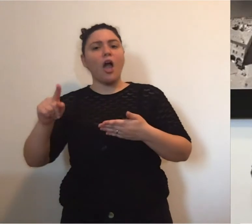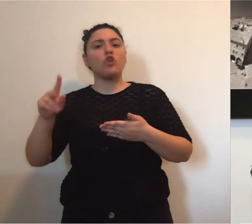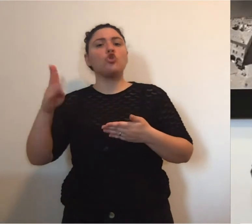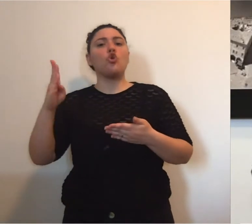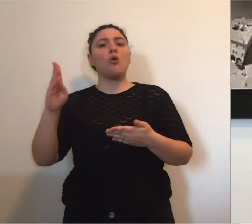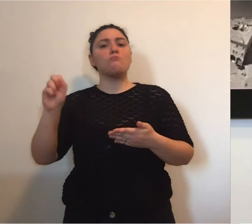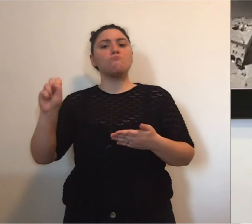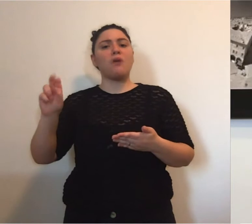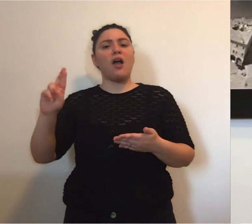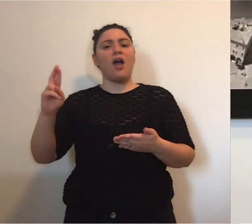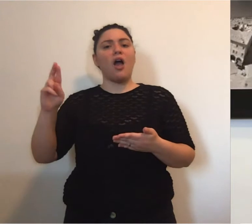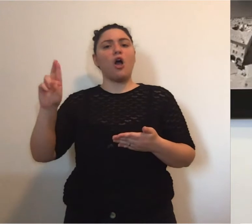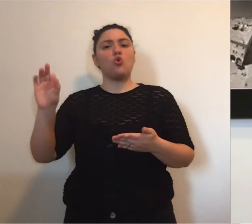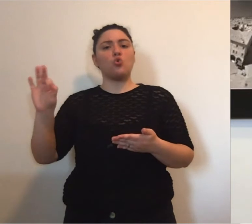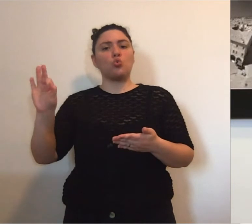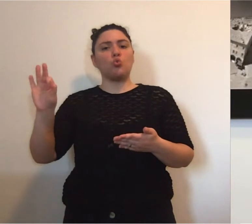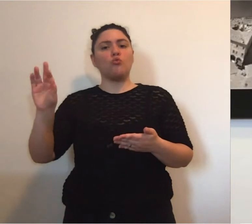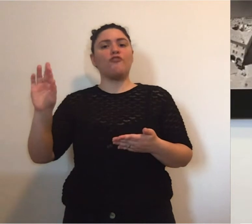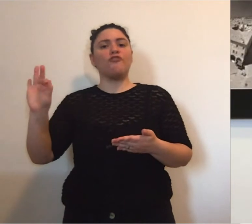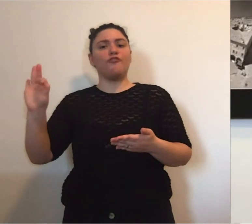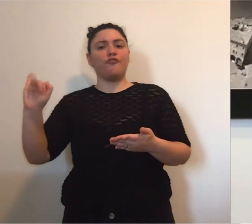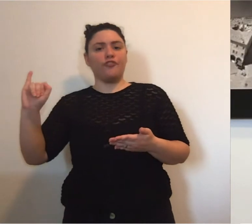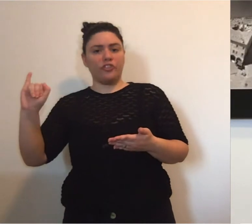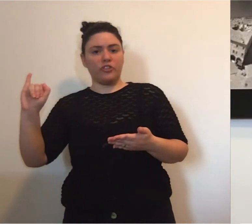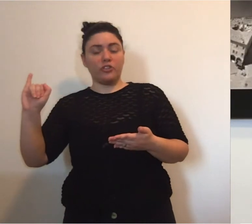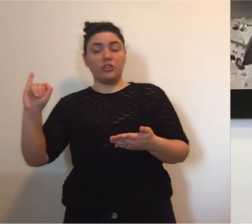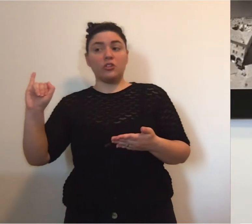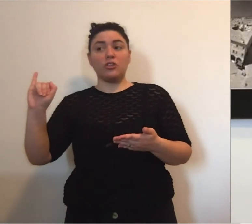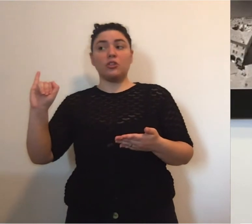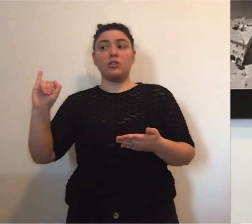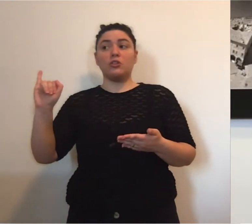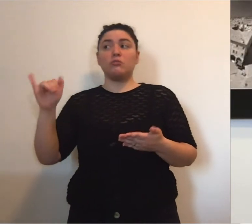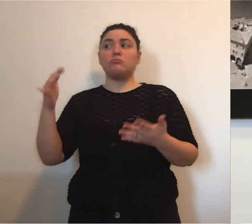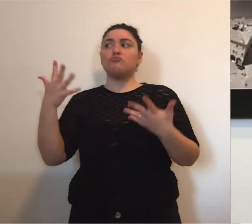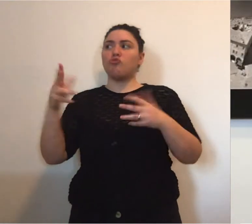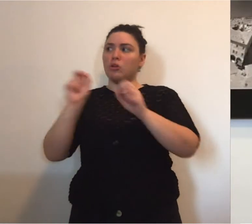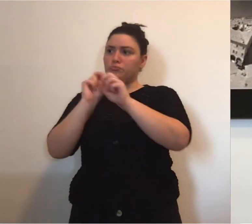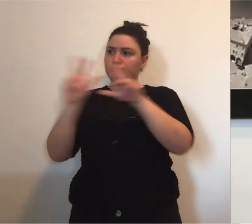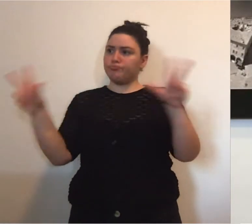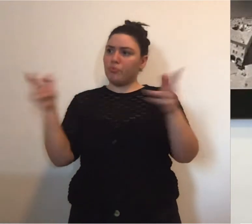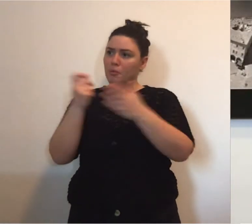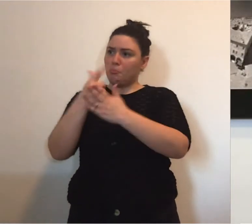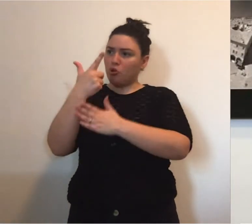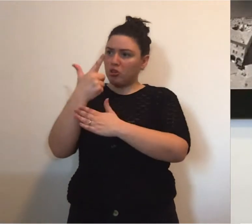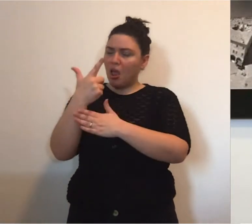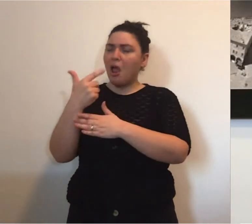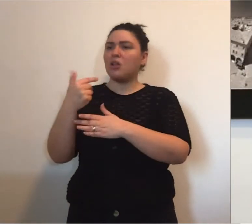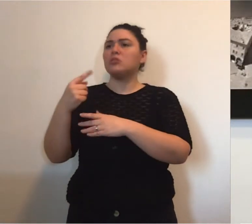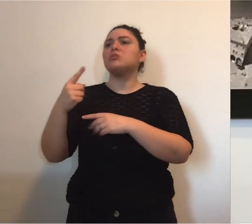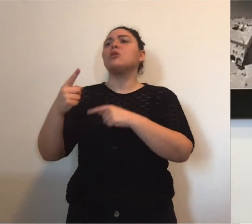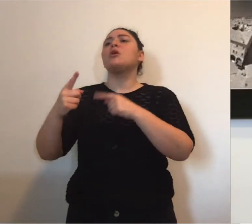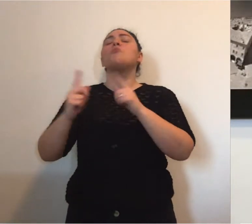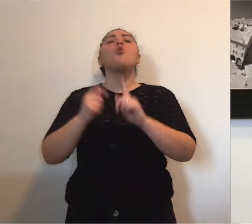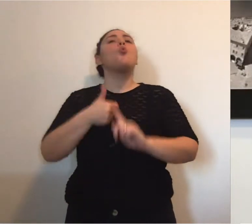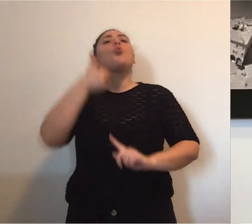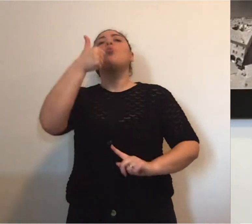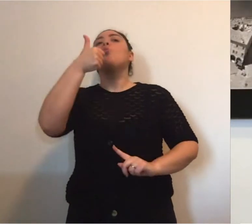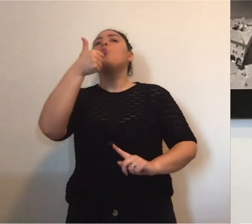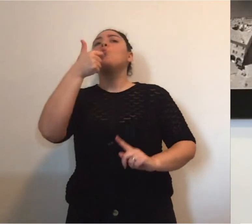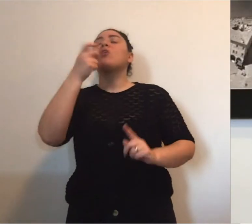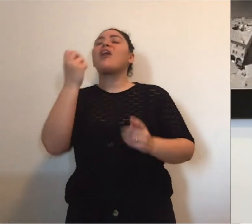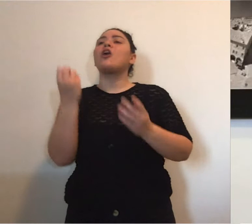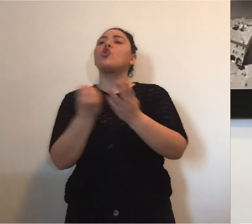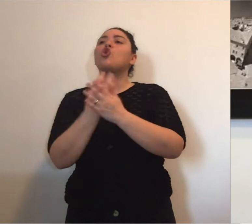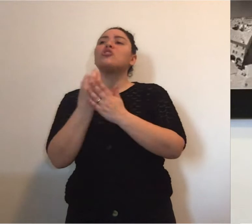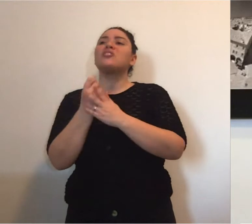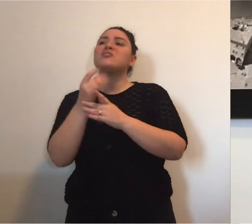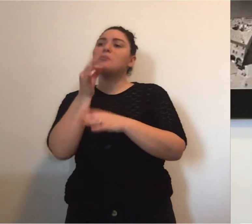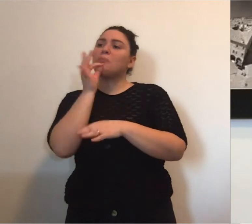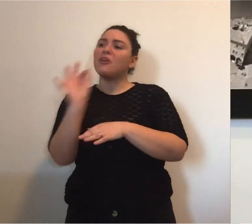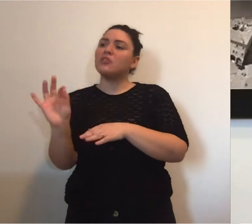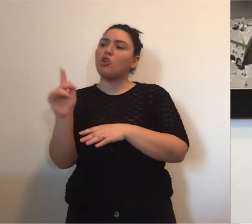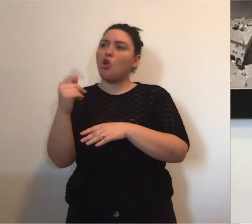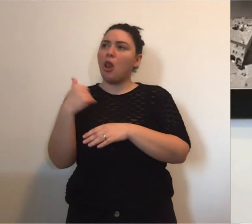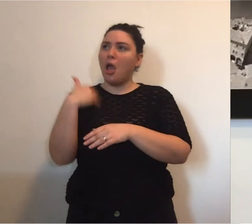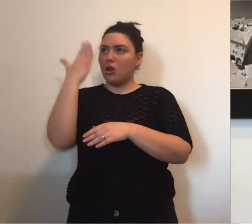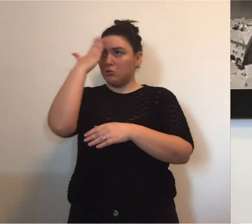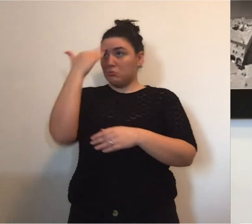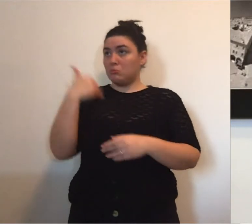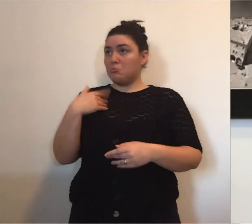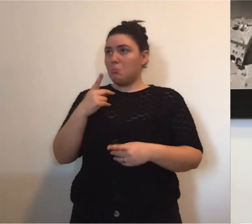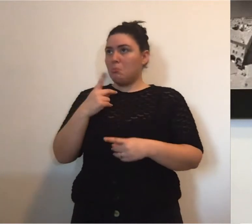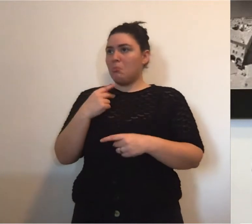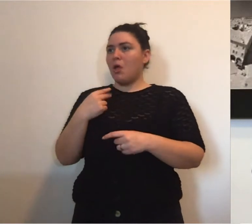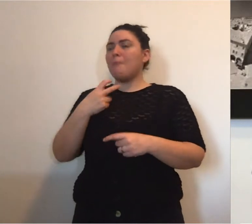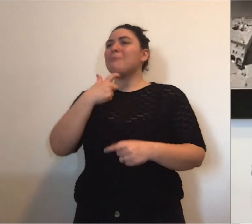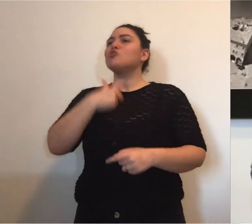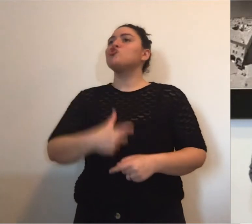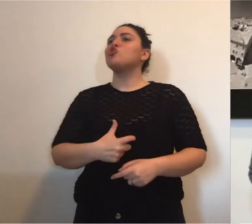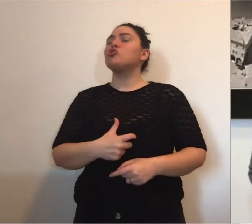Baruffi, ci hanno dato una serie di informazioni, io ne voglio citare alcune, le altre le leggerete domani sulla stampa, ma